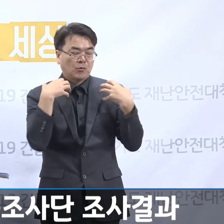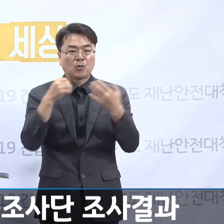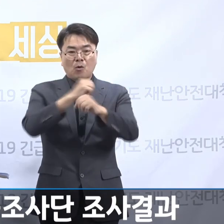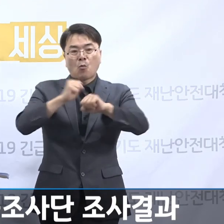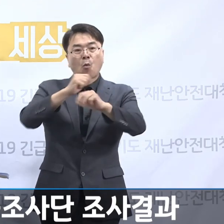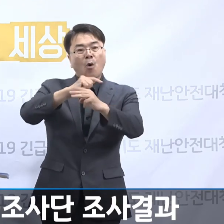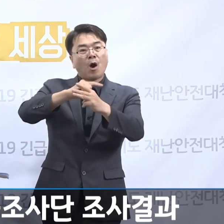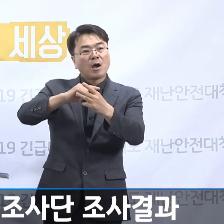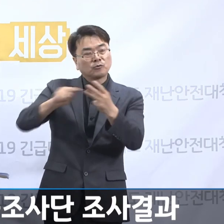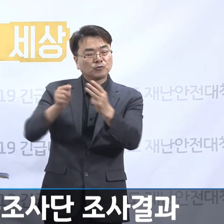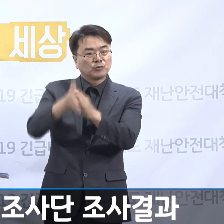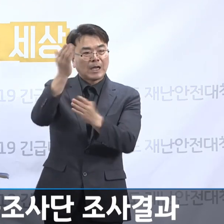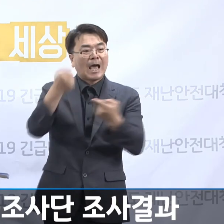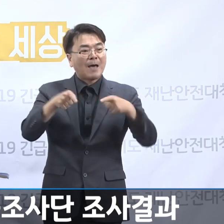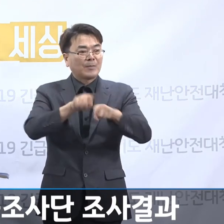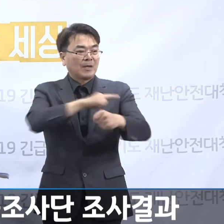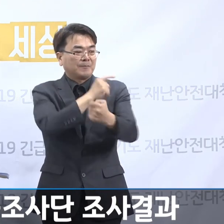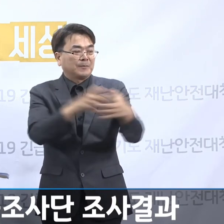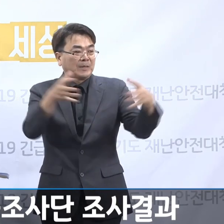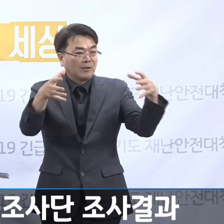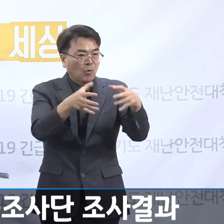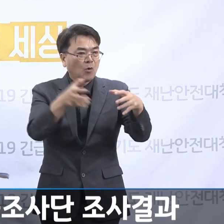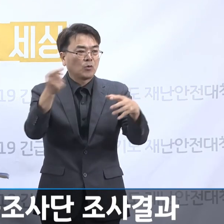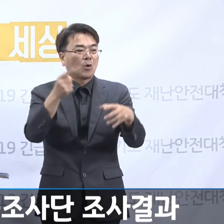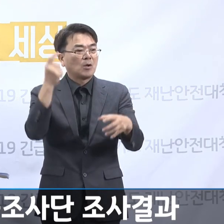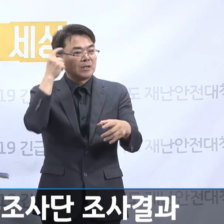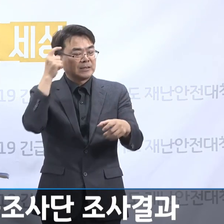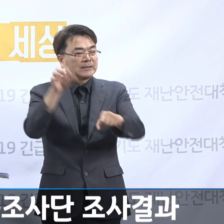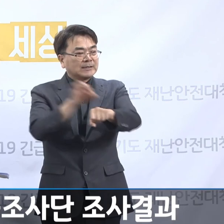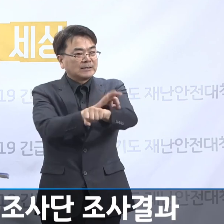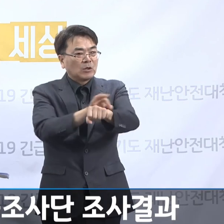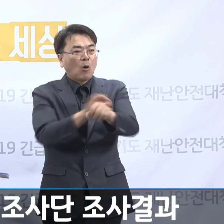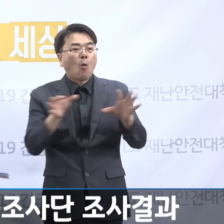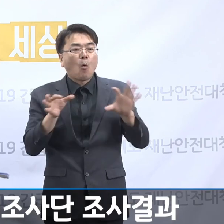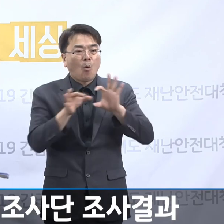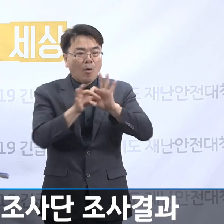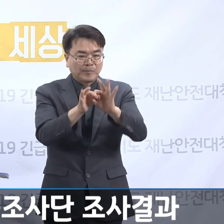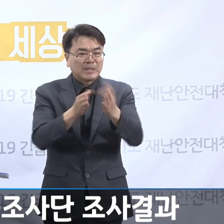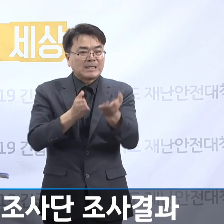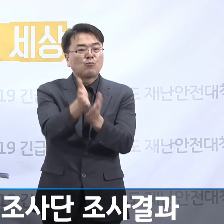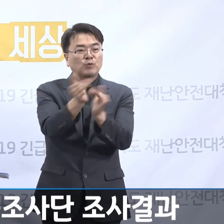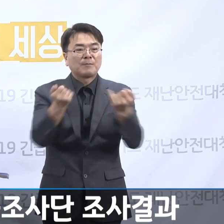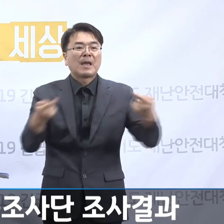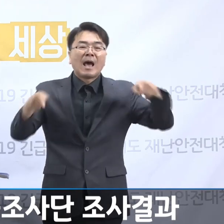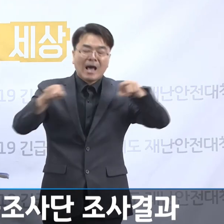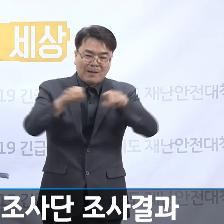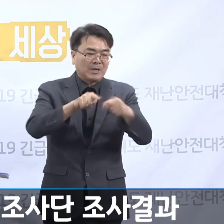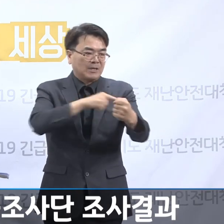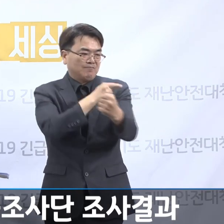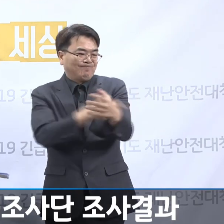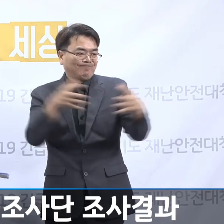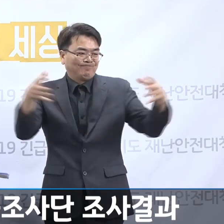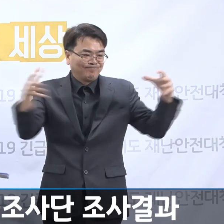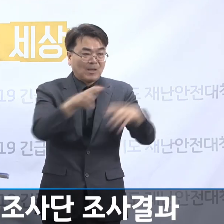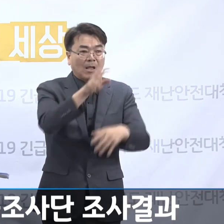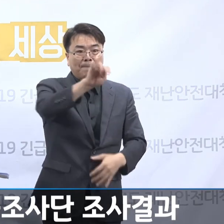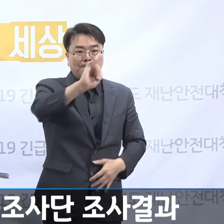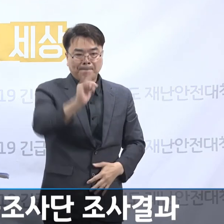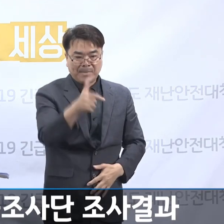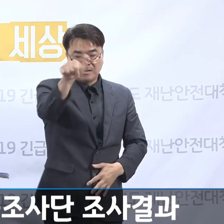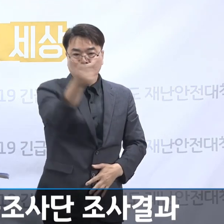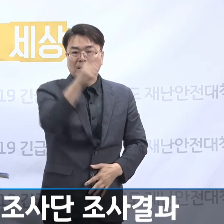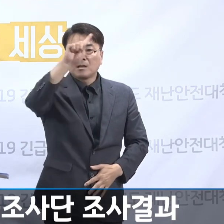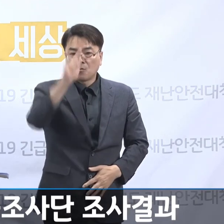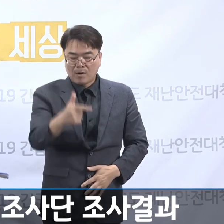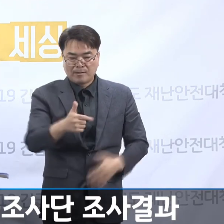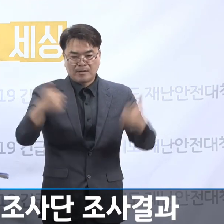특히 이 문제에 많은 관심을 가지고 있는 전문가 등이 참여해서 민관협의회를 구성할 필요가